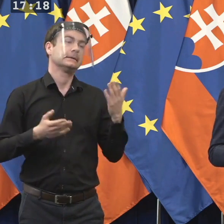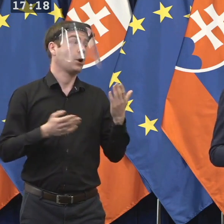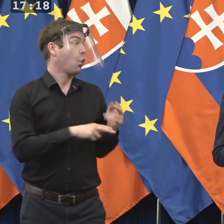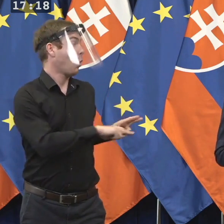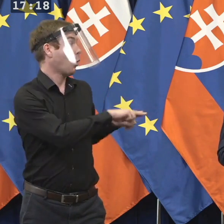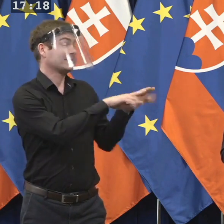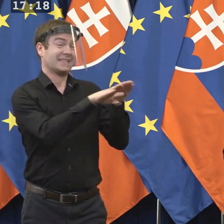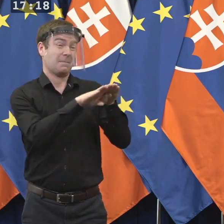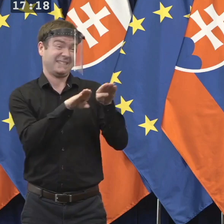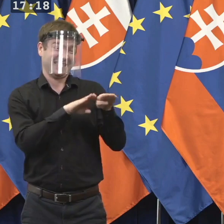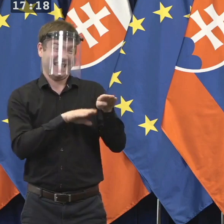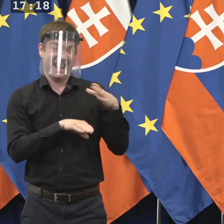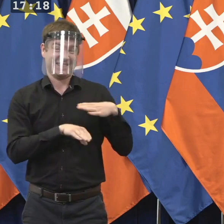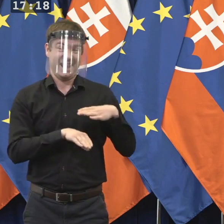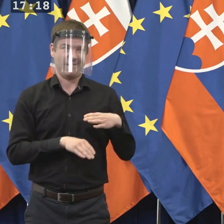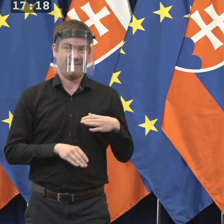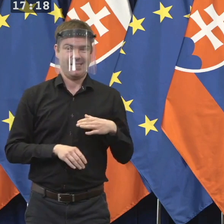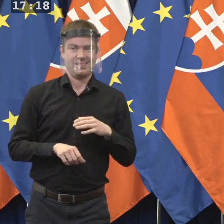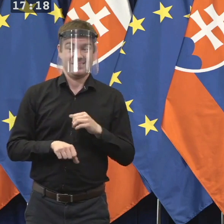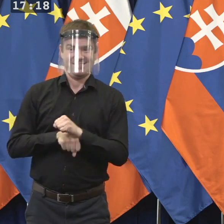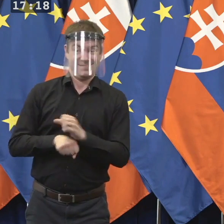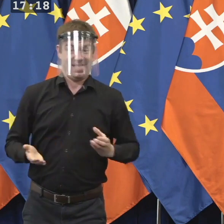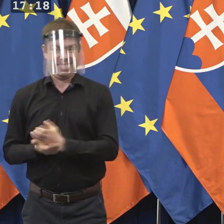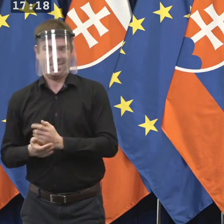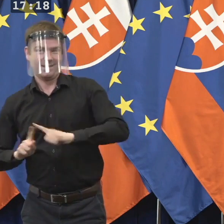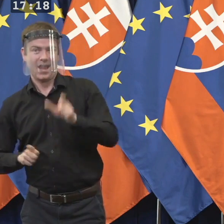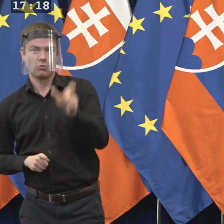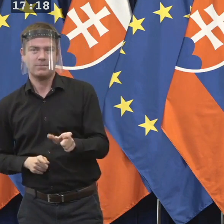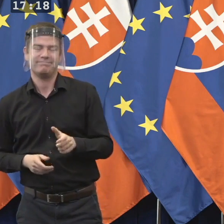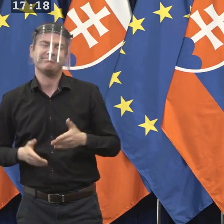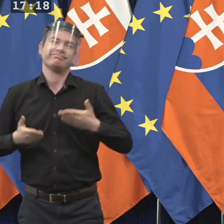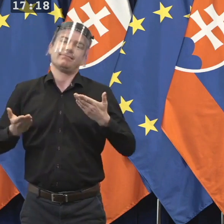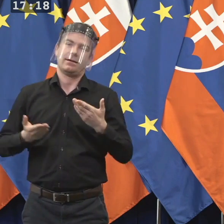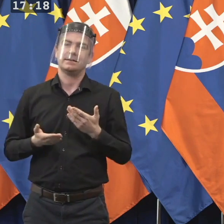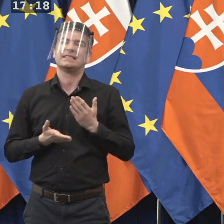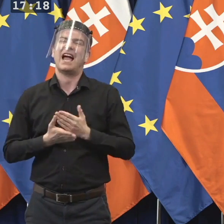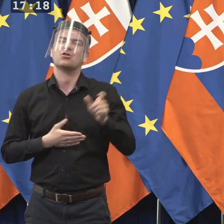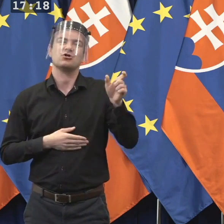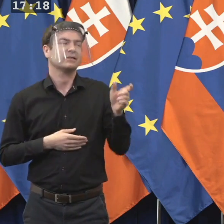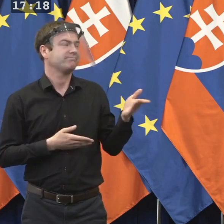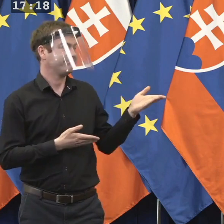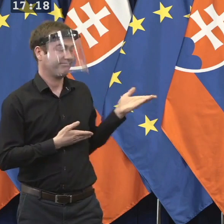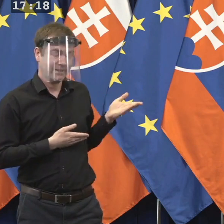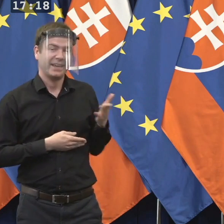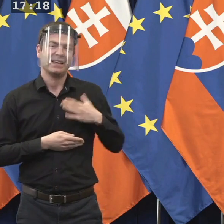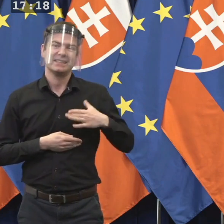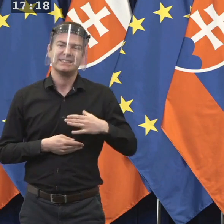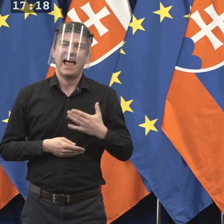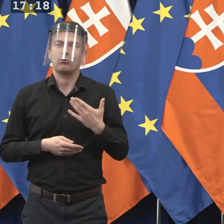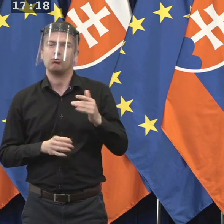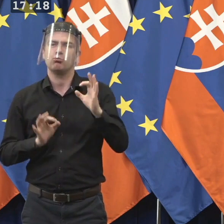Každý by chcel presadiť. Možno iných ľudí, ktorých viacej pozná, viacej dôveruje. Ale spoločne hľadáme cestu k tomu, aby naozaj to